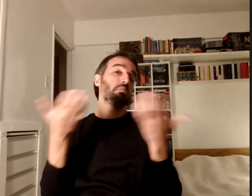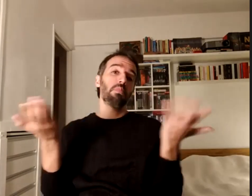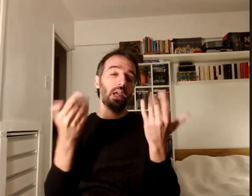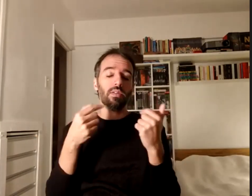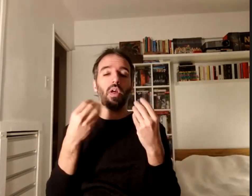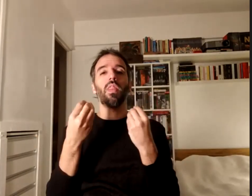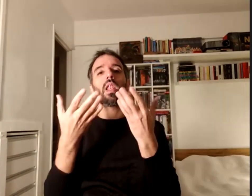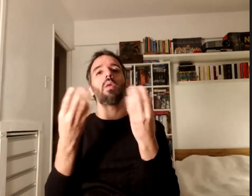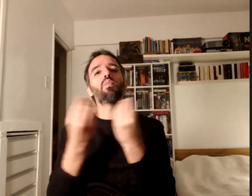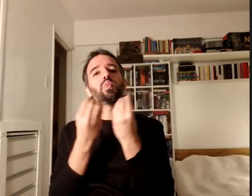gracias